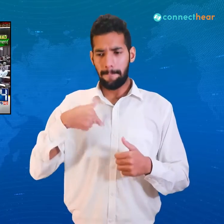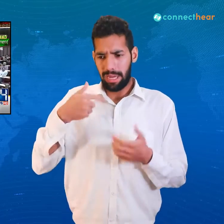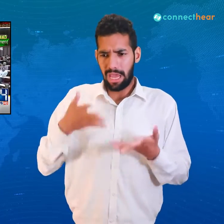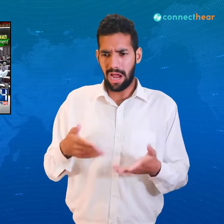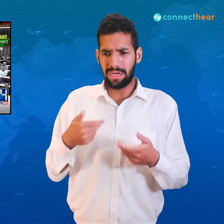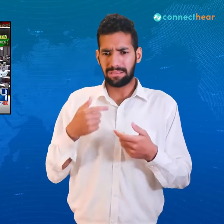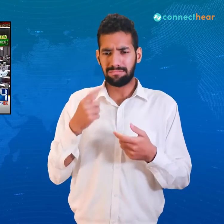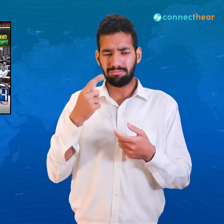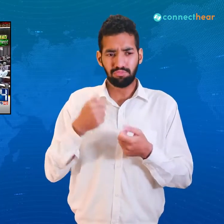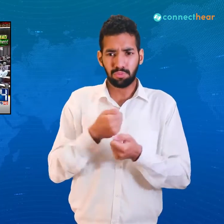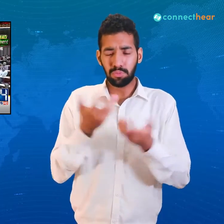میں نے آج ایوان میں